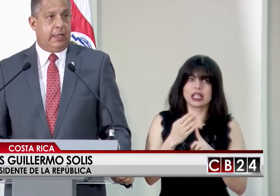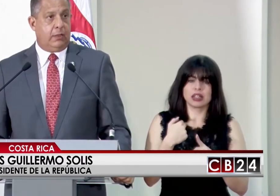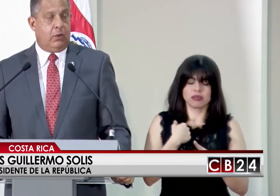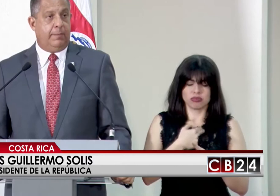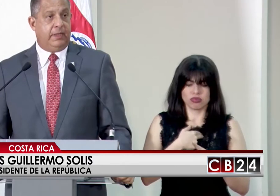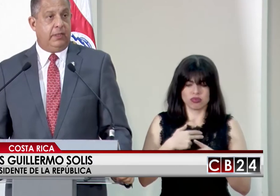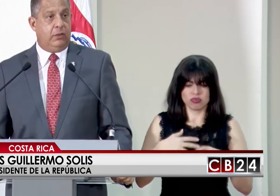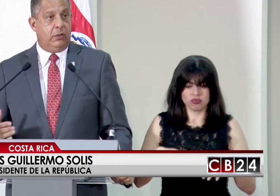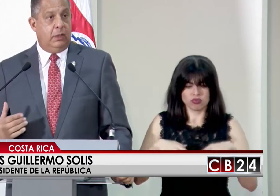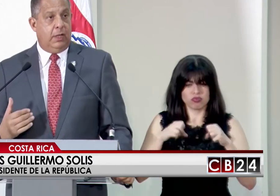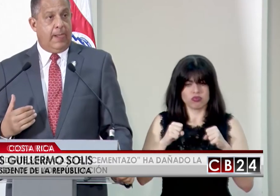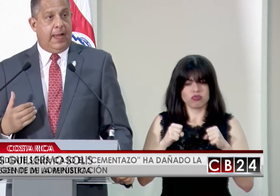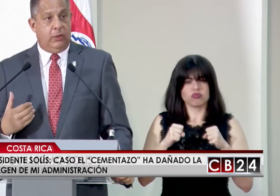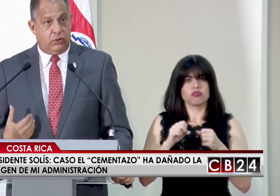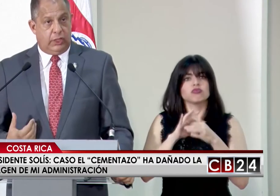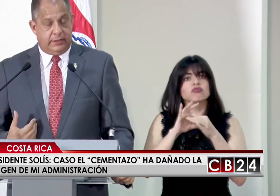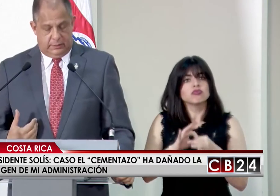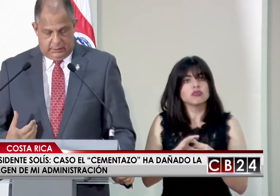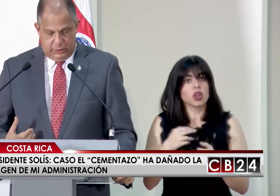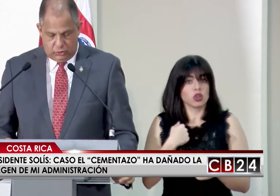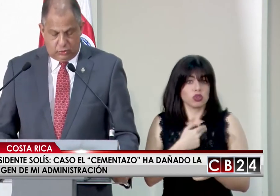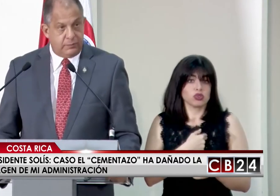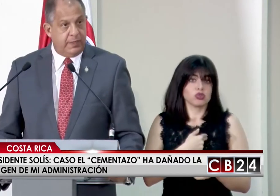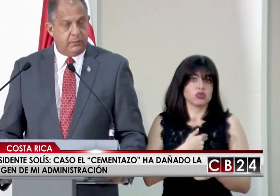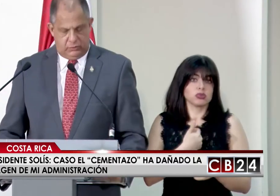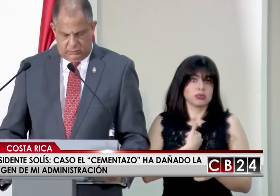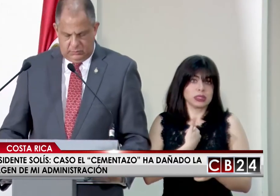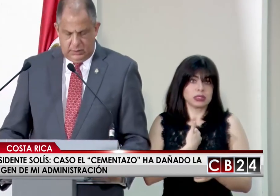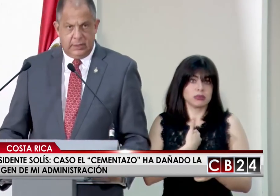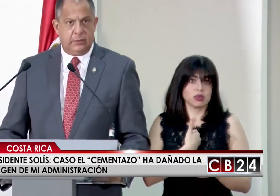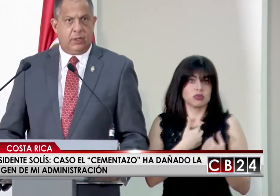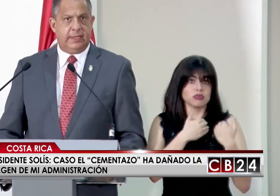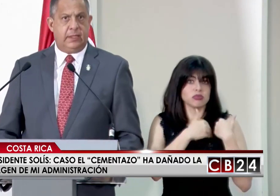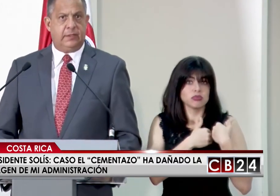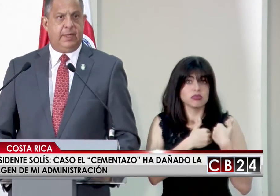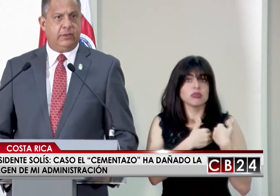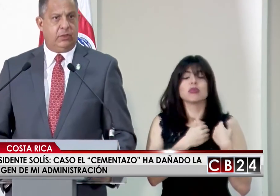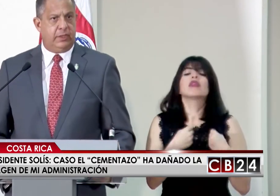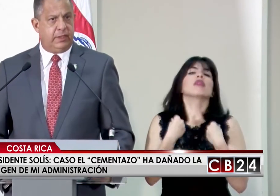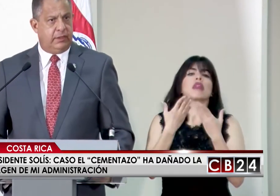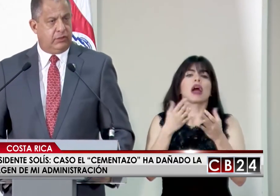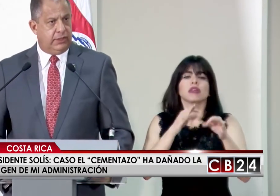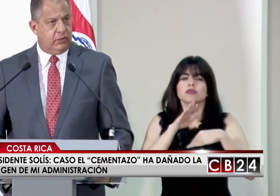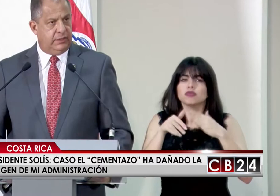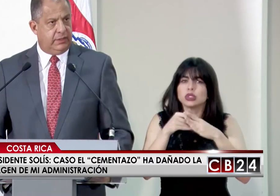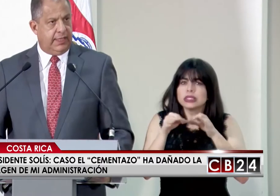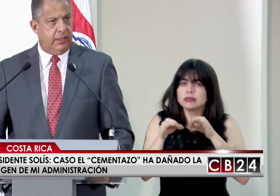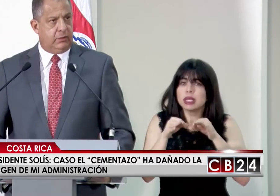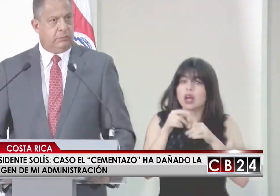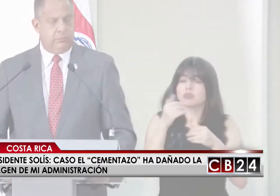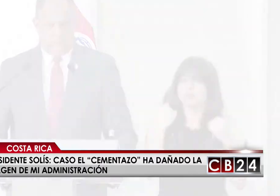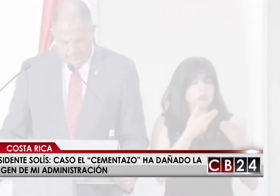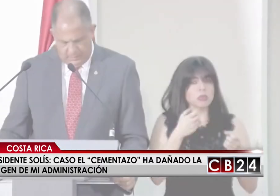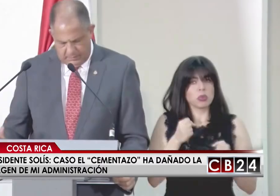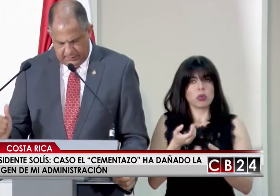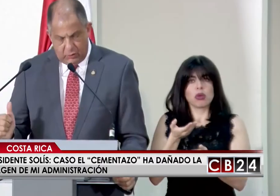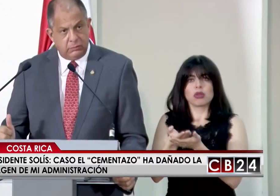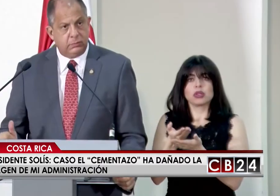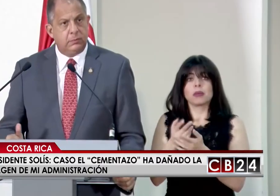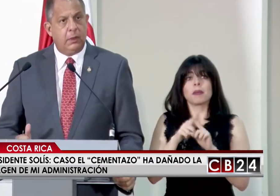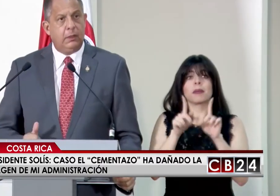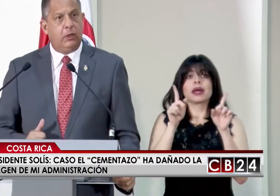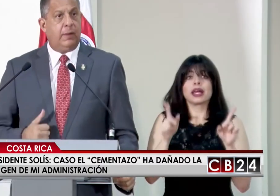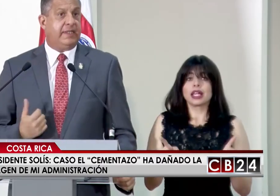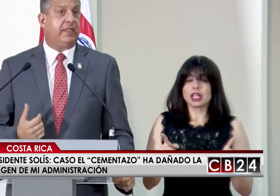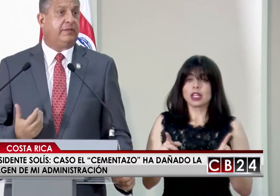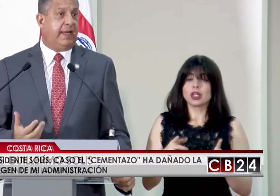que ha competido a nosotras y nosotros mismos dando las explicaciones que se nos han solicitado, pero